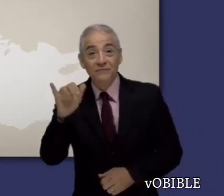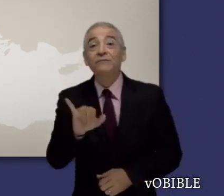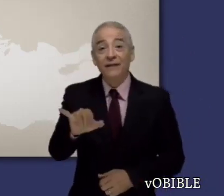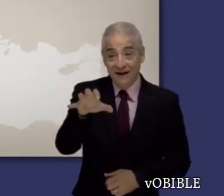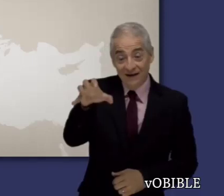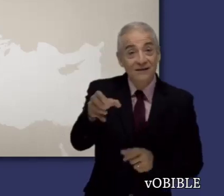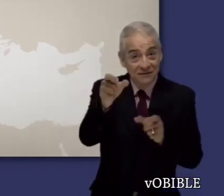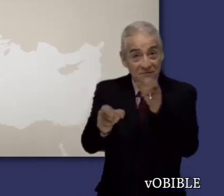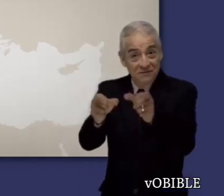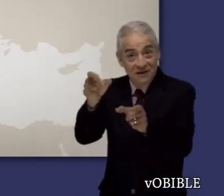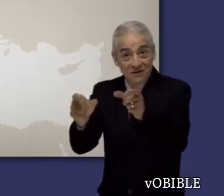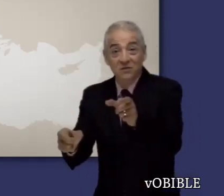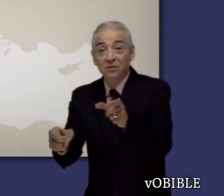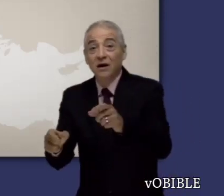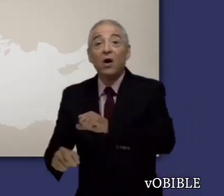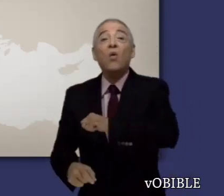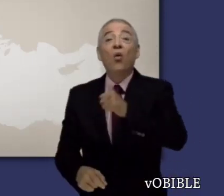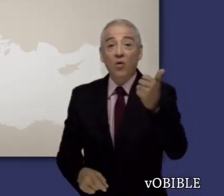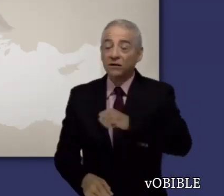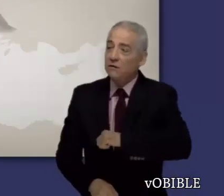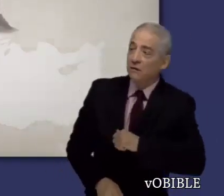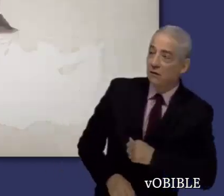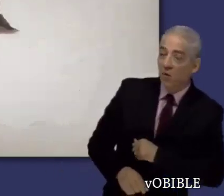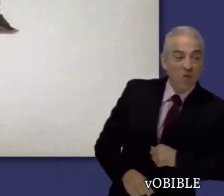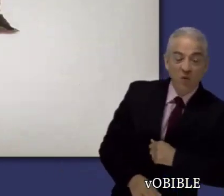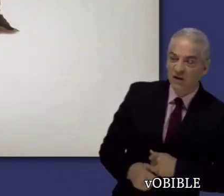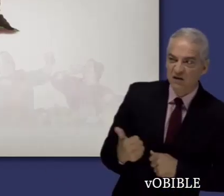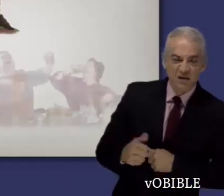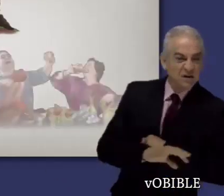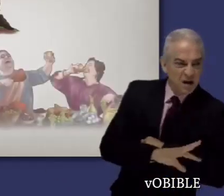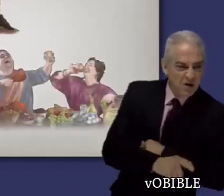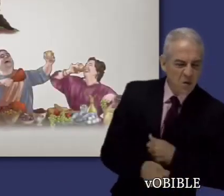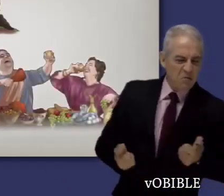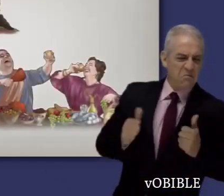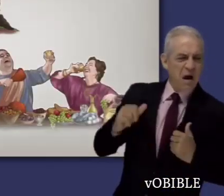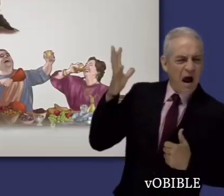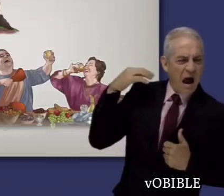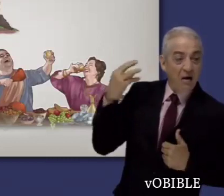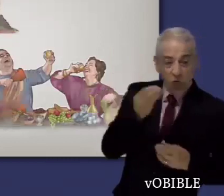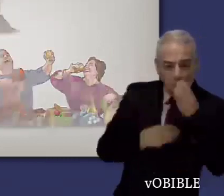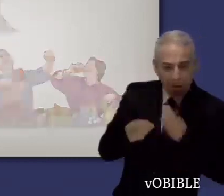Los cretenses tenían fama de ser poco honrados, perezosos y glotones.